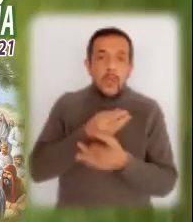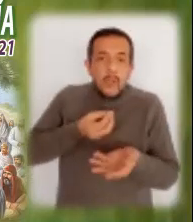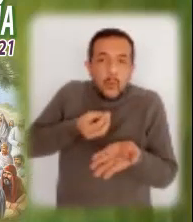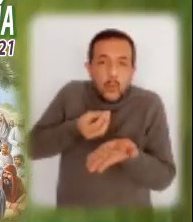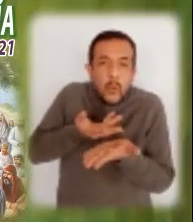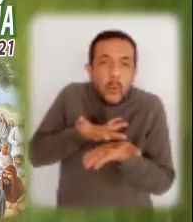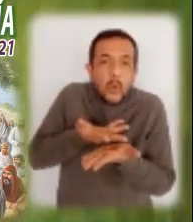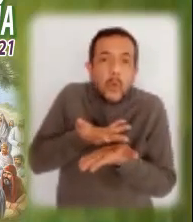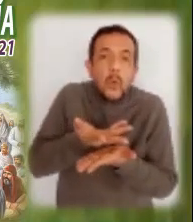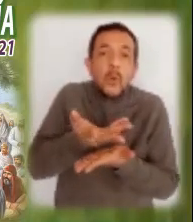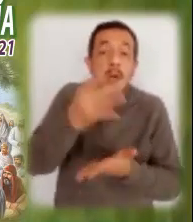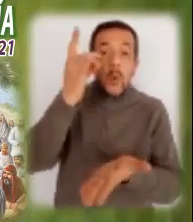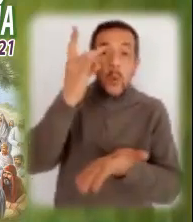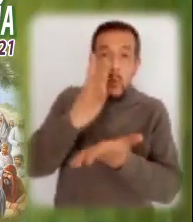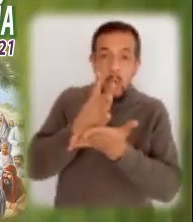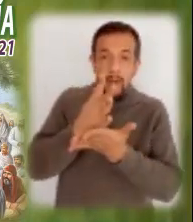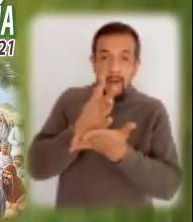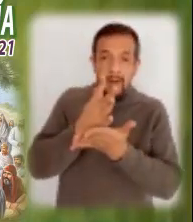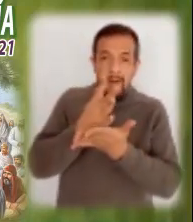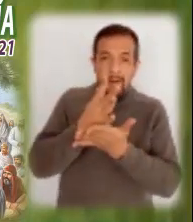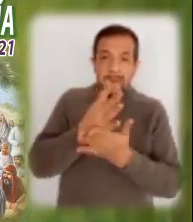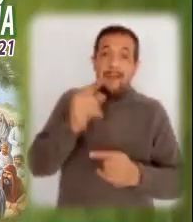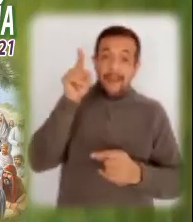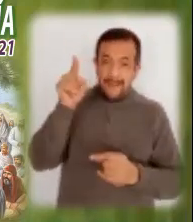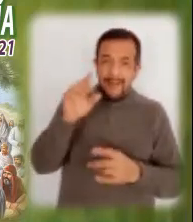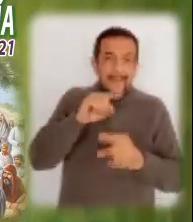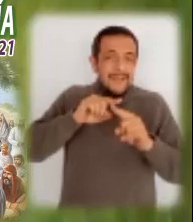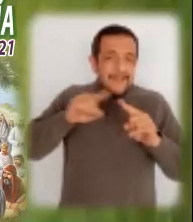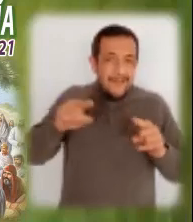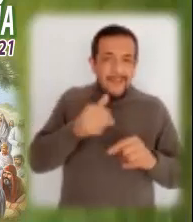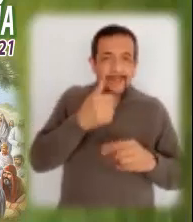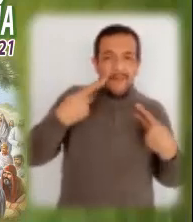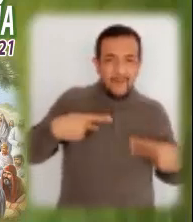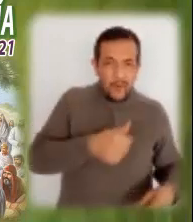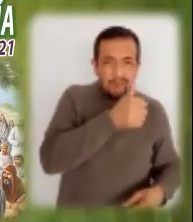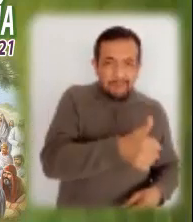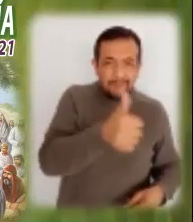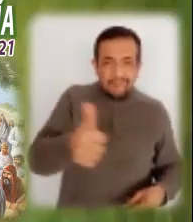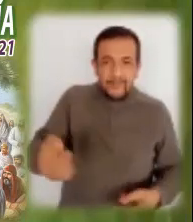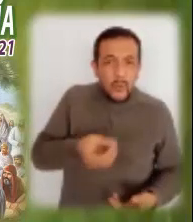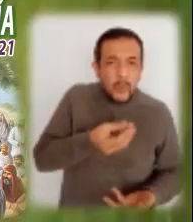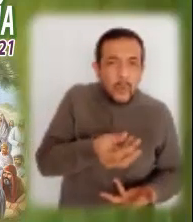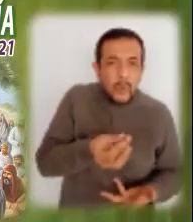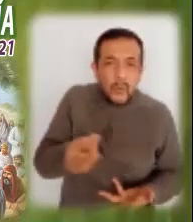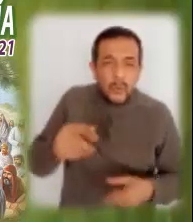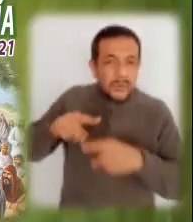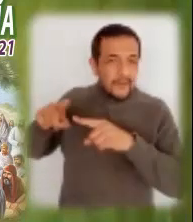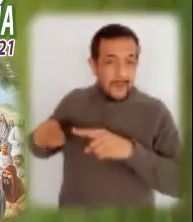aliento de una manera única, irrepetible, diferente para cada persona.